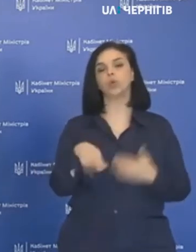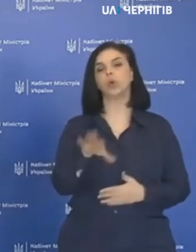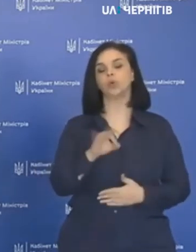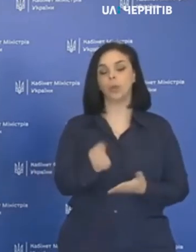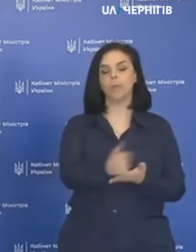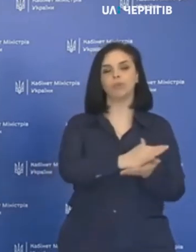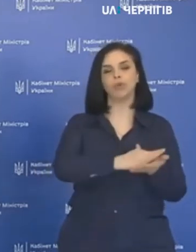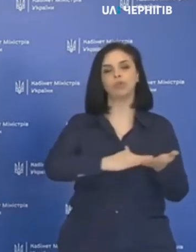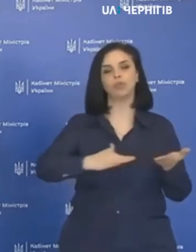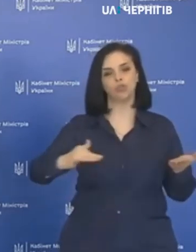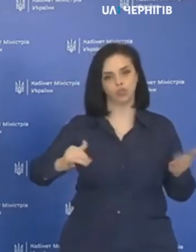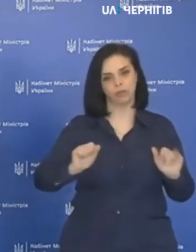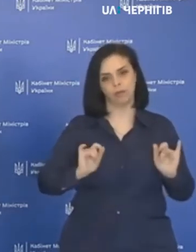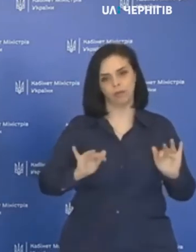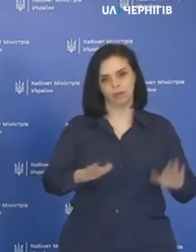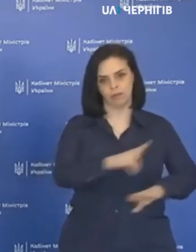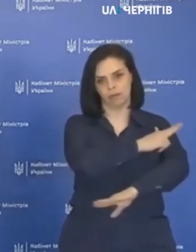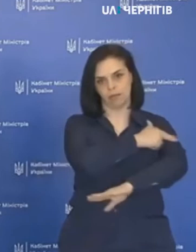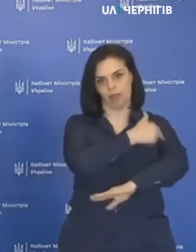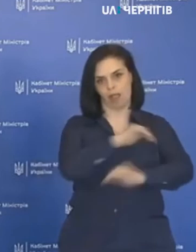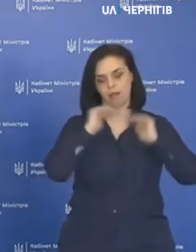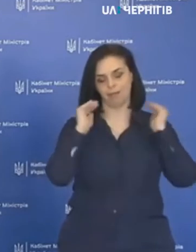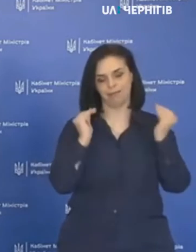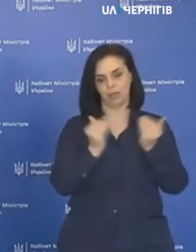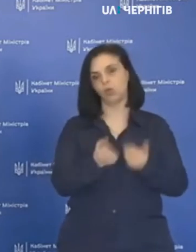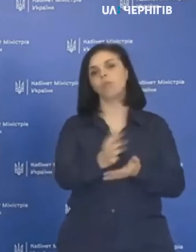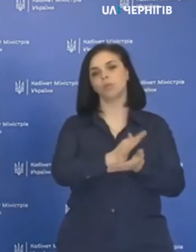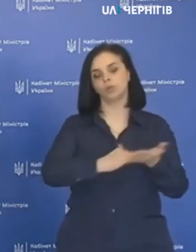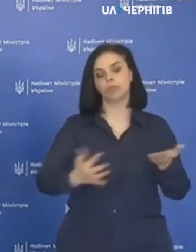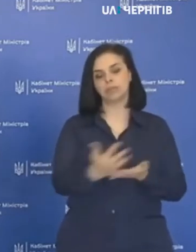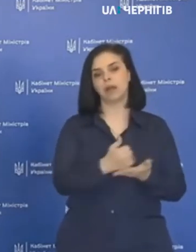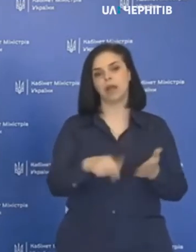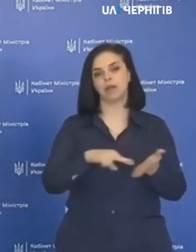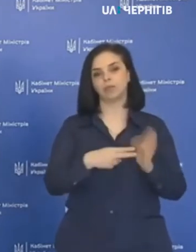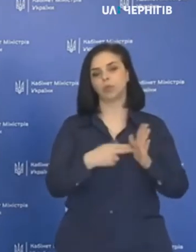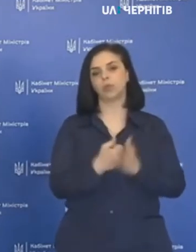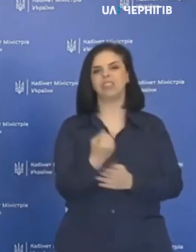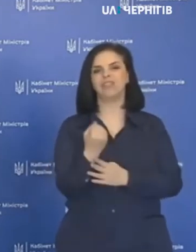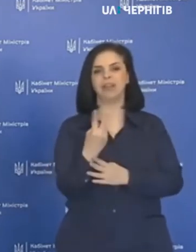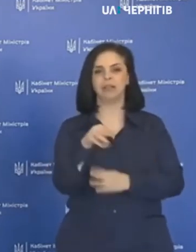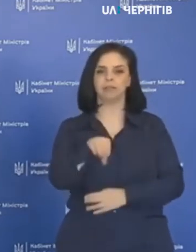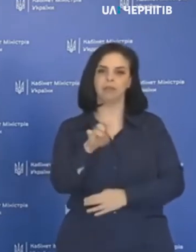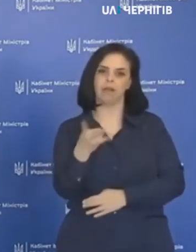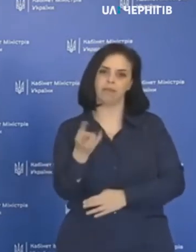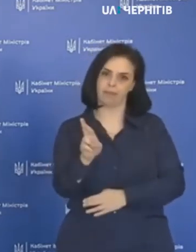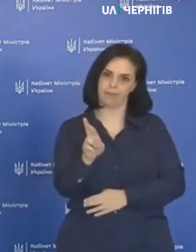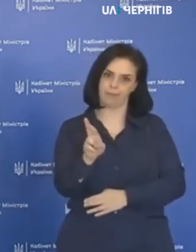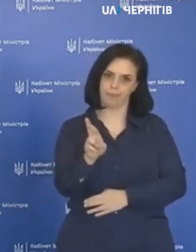продовження дії карантину. Продовжувати ми збираємось до 12 травня.